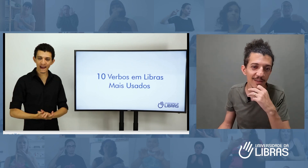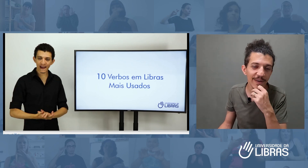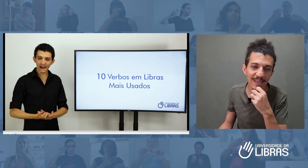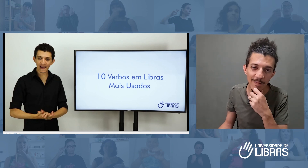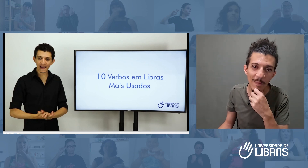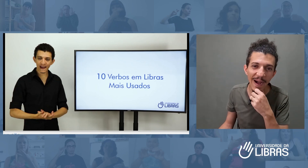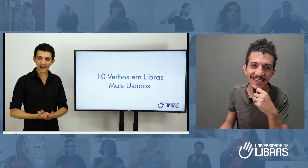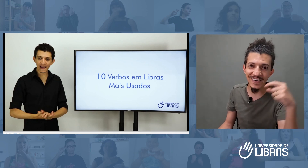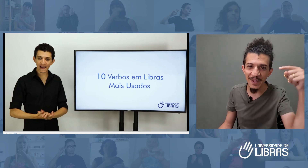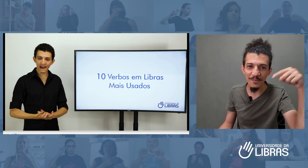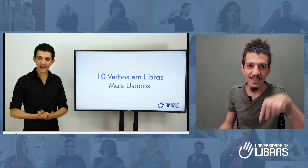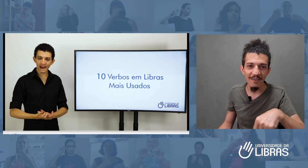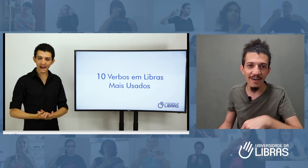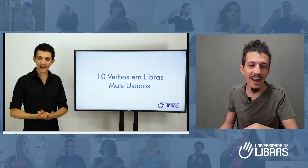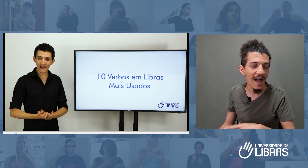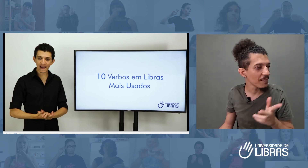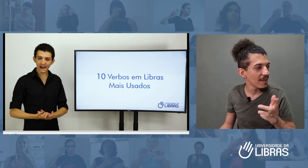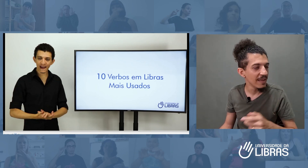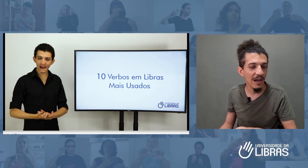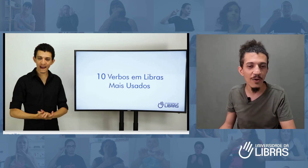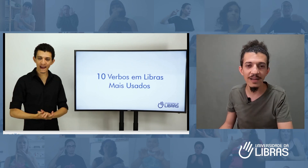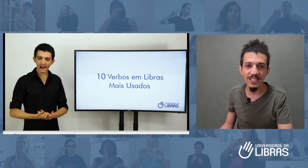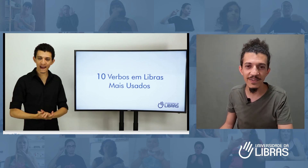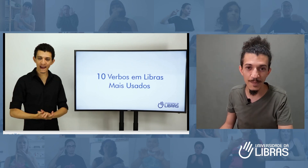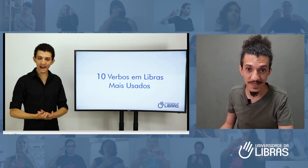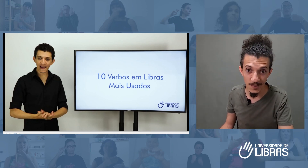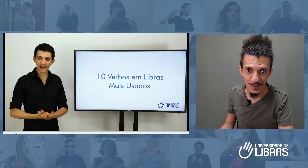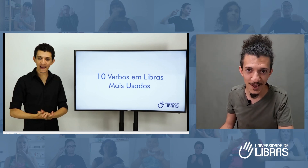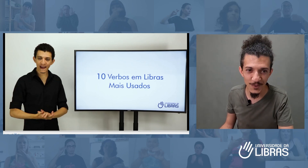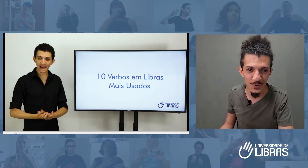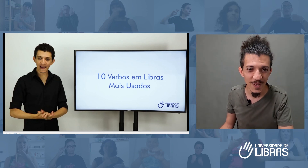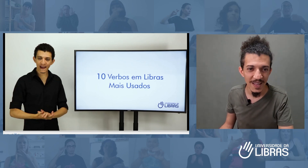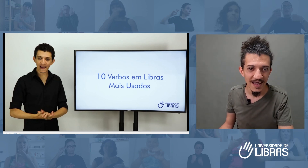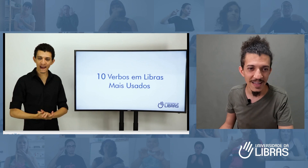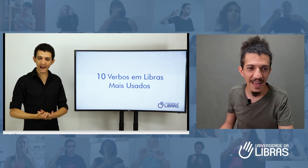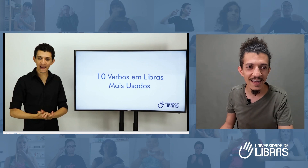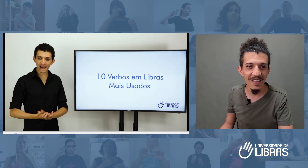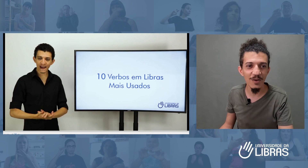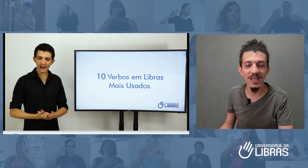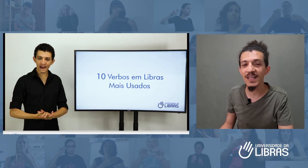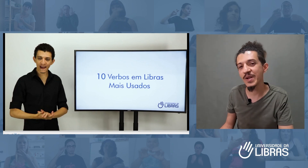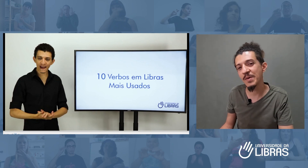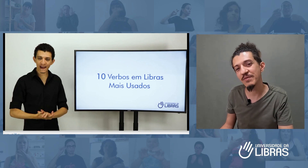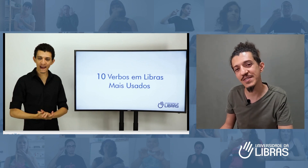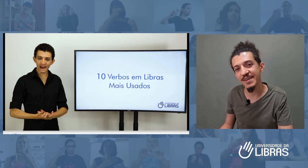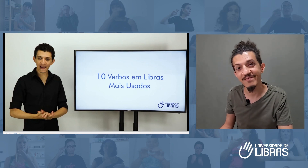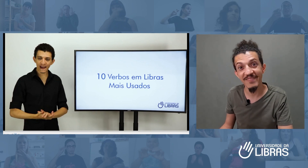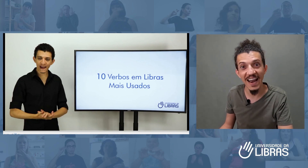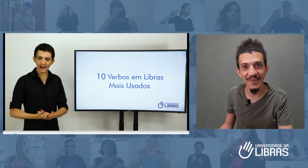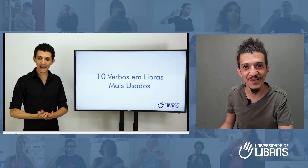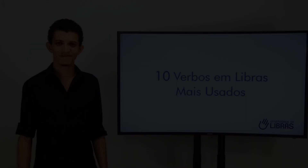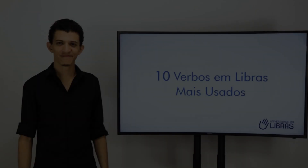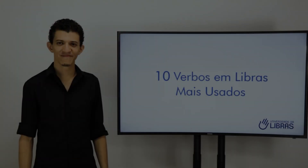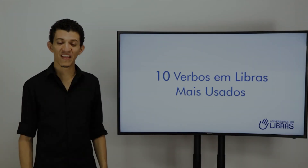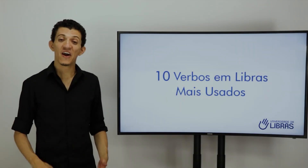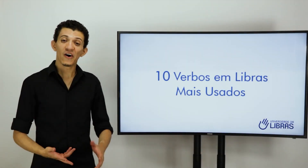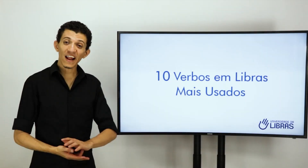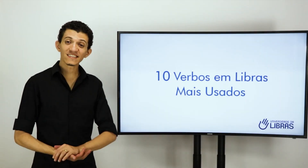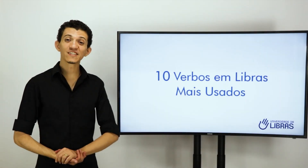fazendo a minha parte aqui. Vai lá e agora a gente vai começar o conteúdo que eu selecionei para você. Vai lá. Olá, seja